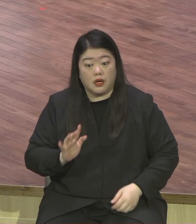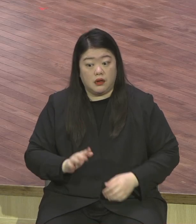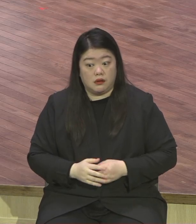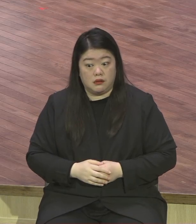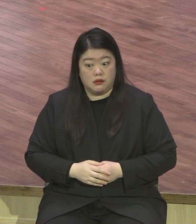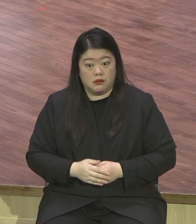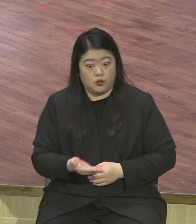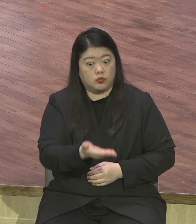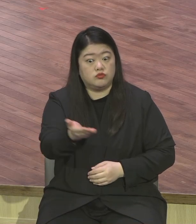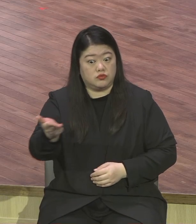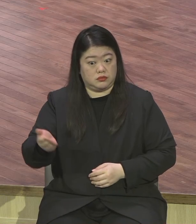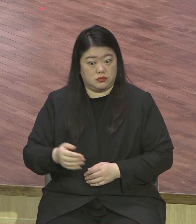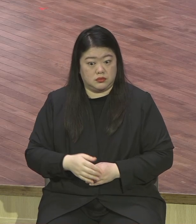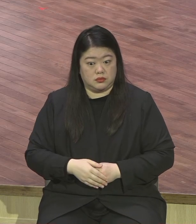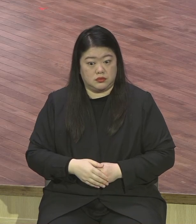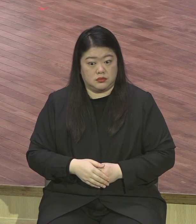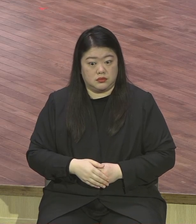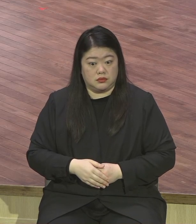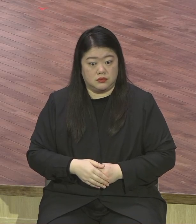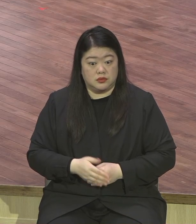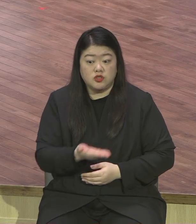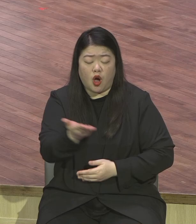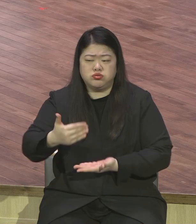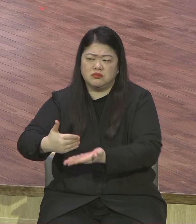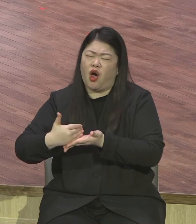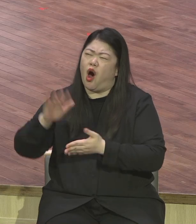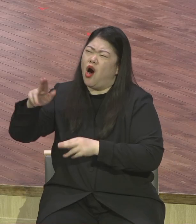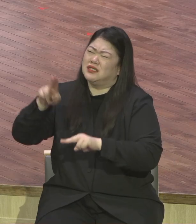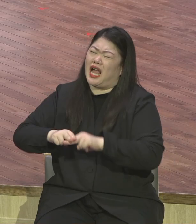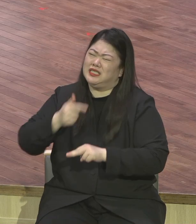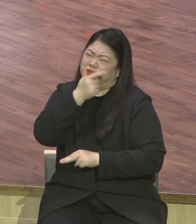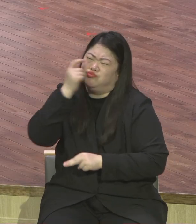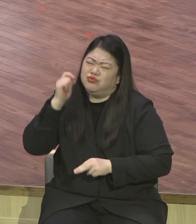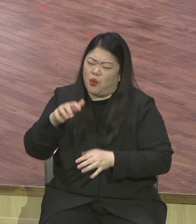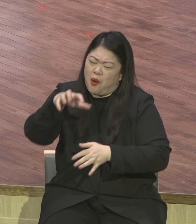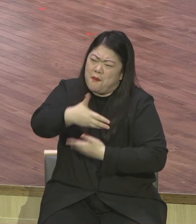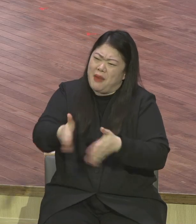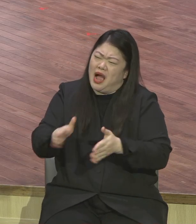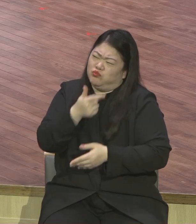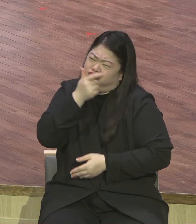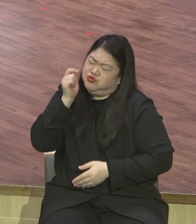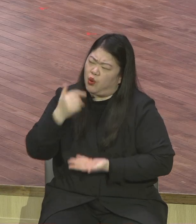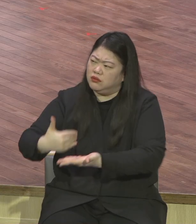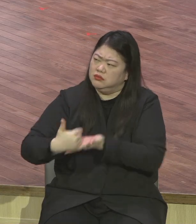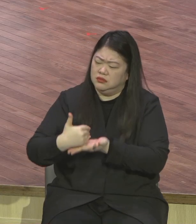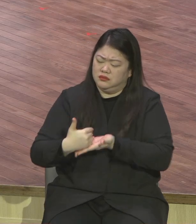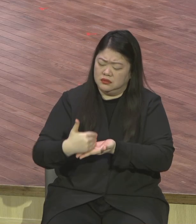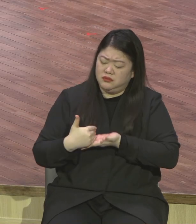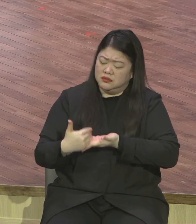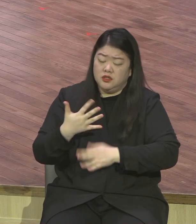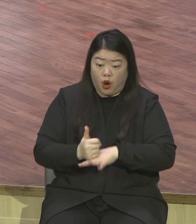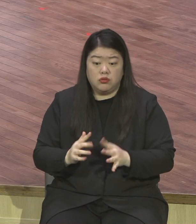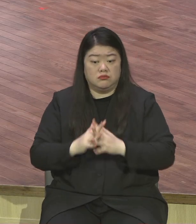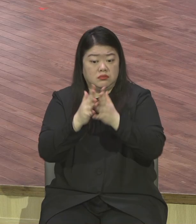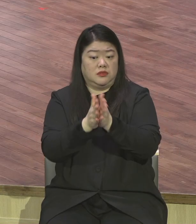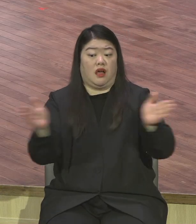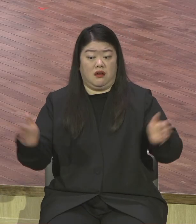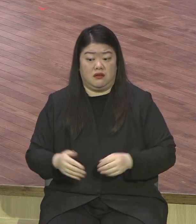강서구청귤러 이 땅을 강서구 주워서 뭐 혀간 지워놔 우리 쥐네만 쓰자 당에 결의했습니다 난 안 안 됐어요